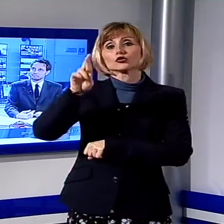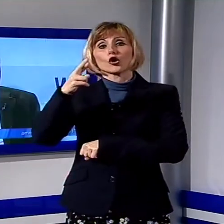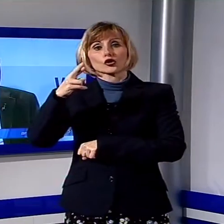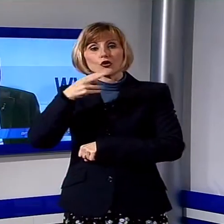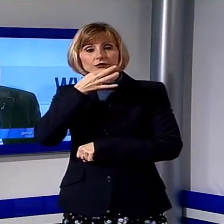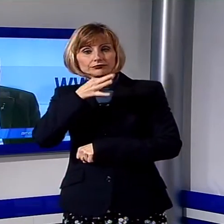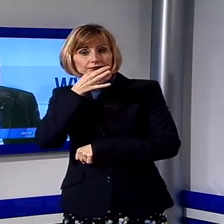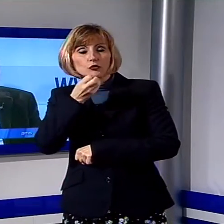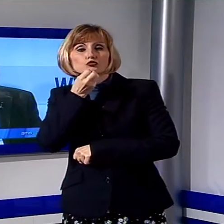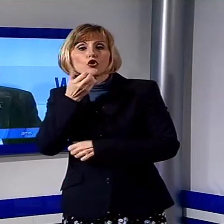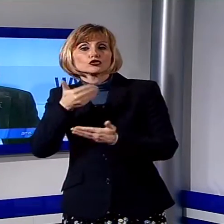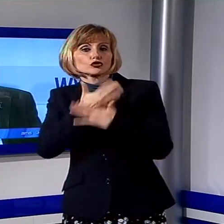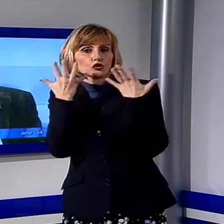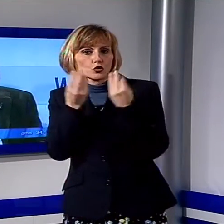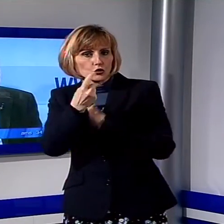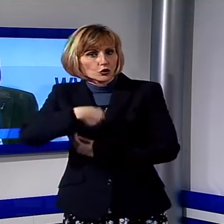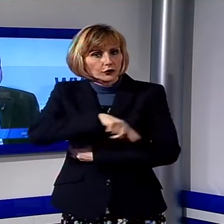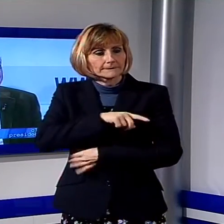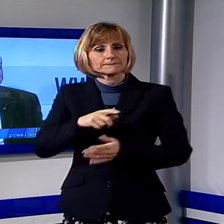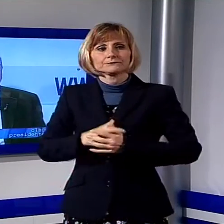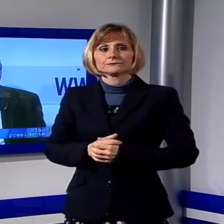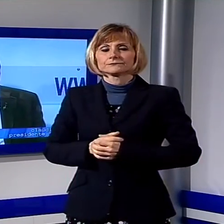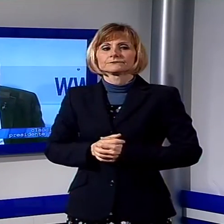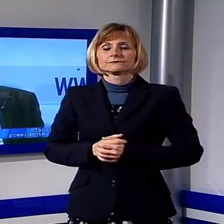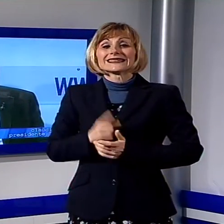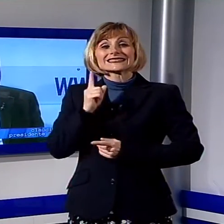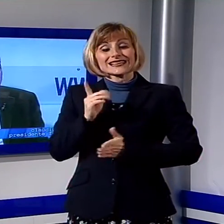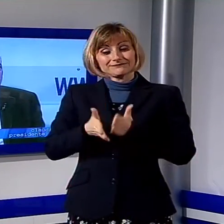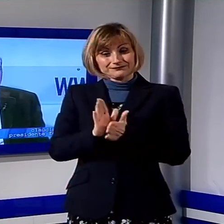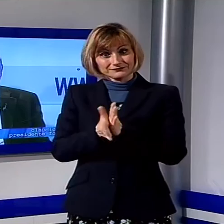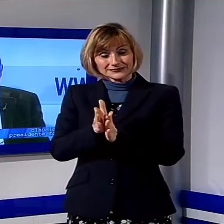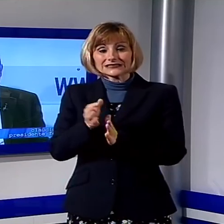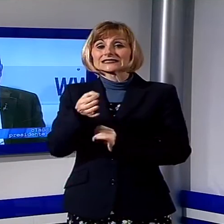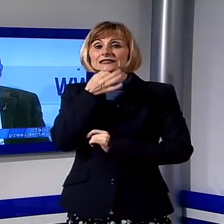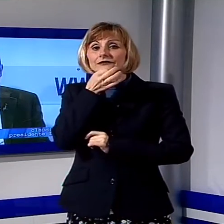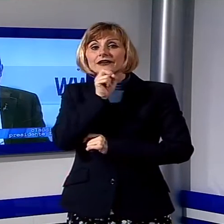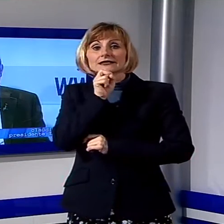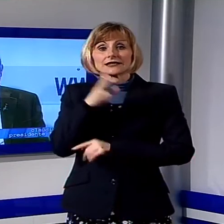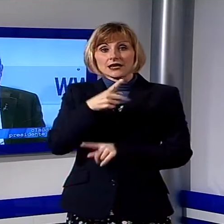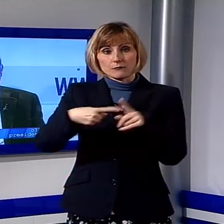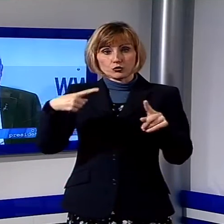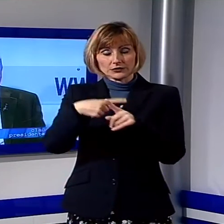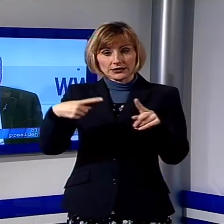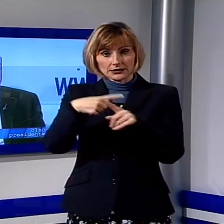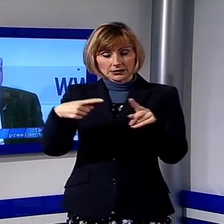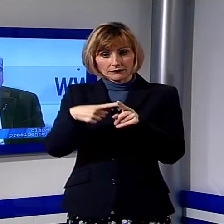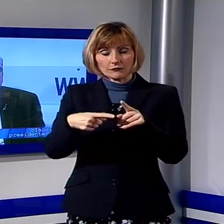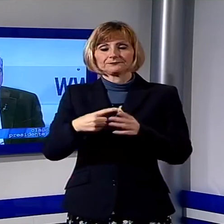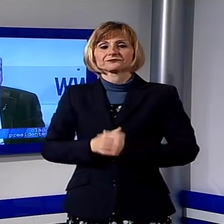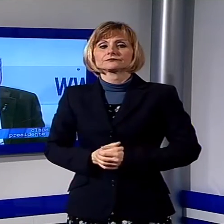Sicuramente quando usciamo più davanti è sempre un segnale positivo e dobbiamo prenderlo con quest'ottica anche di possibilità. Si evidenzia